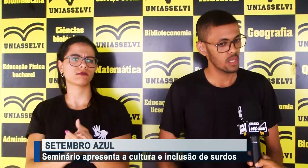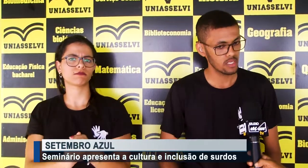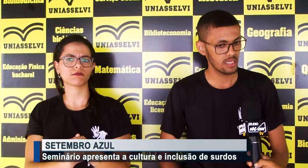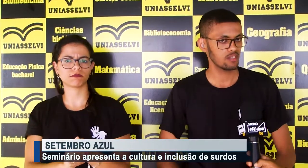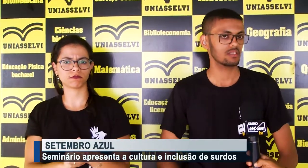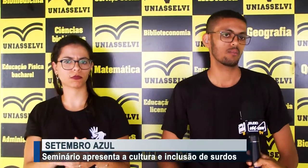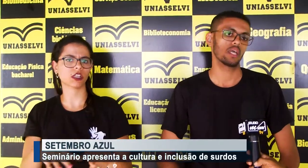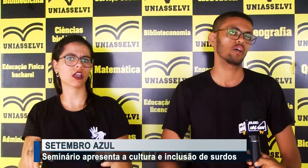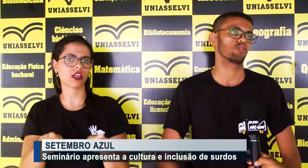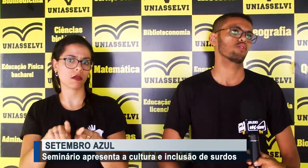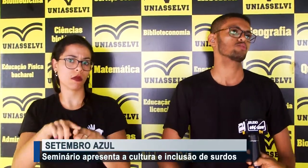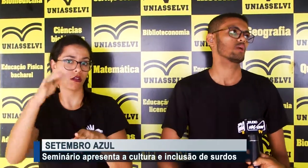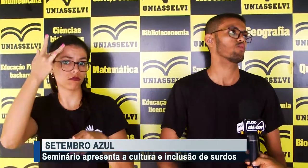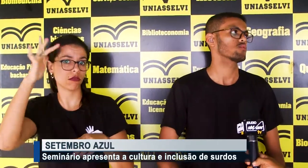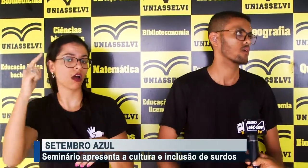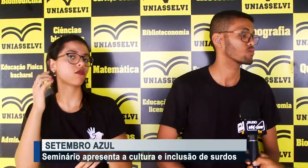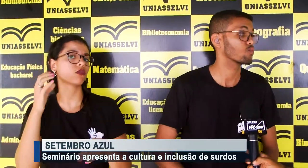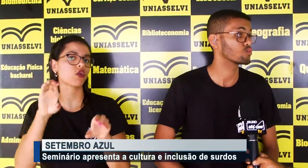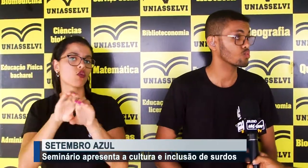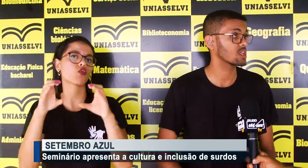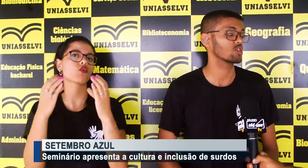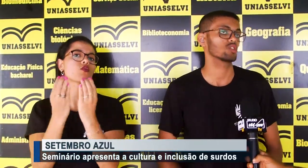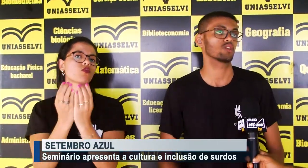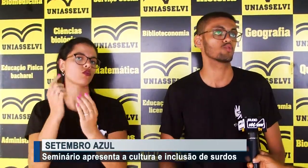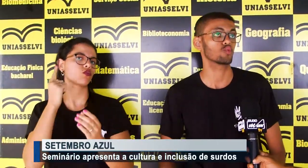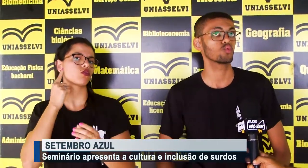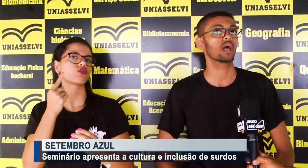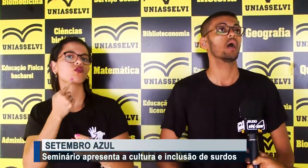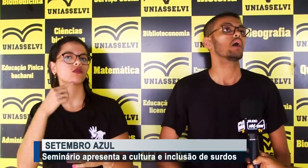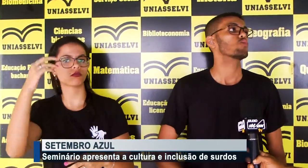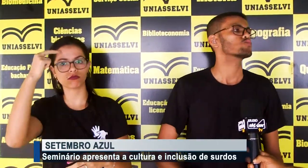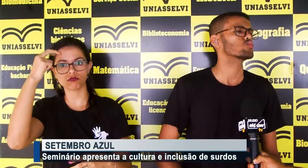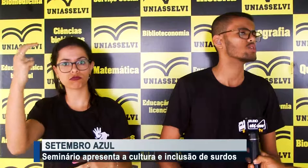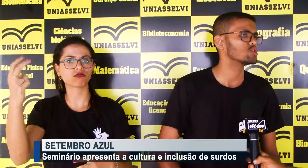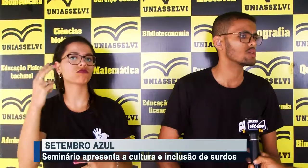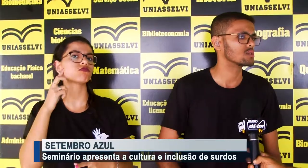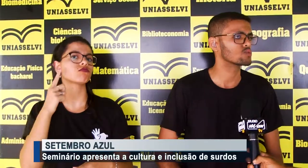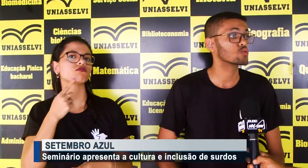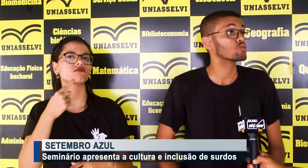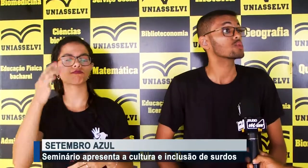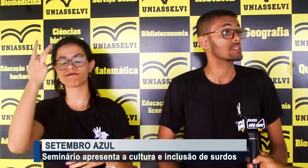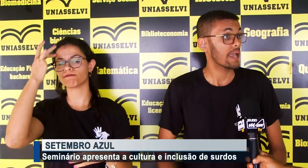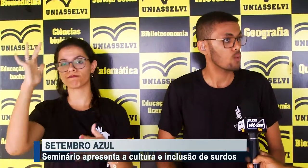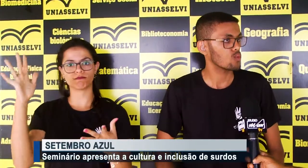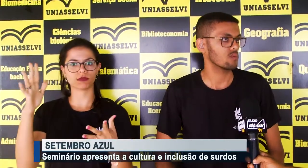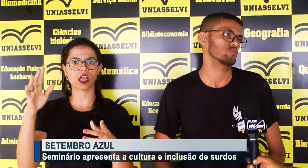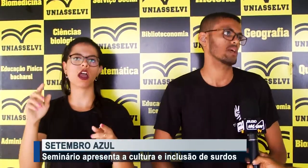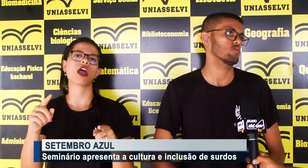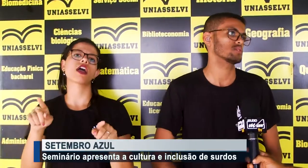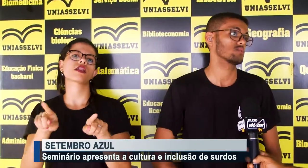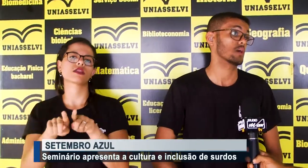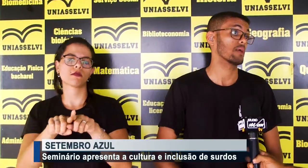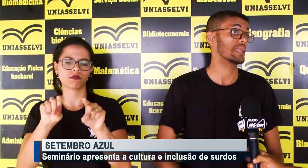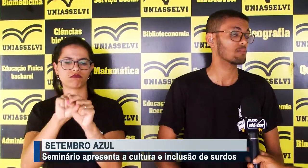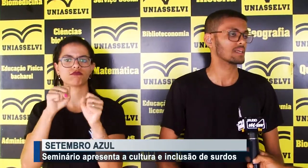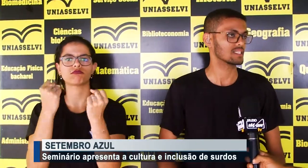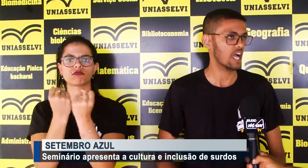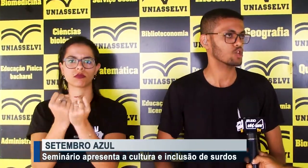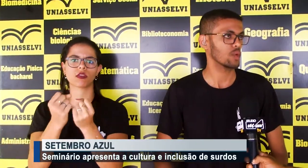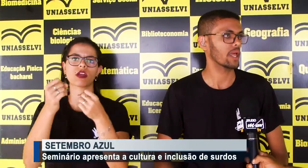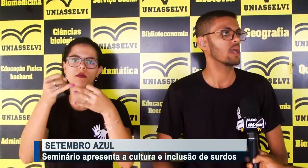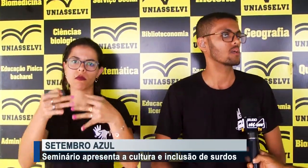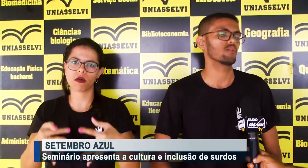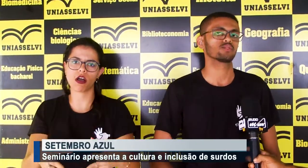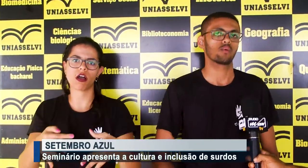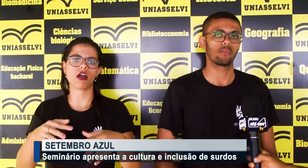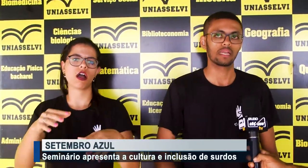Então, neste seminário, nós vamos estar mostrando cultura e identidade surda, cultura de surdo cego. Vamos estar mostrando também Libras